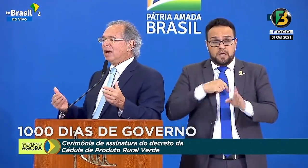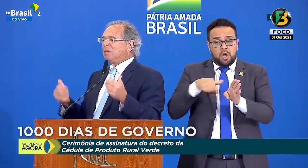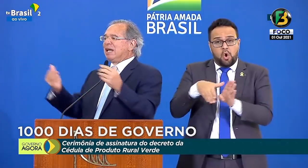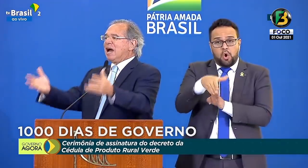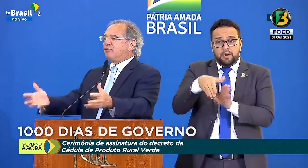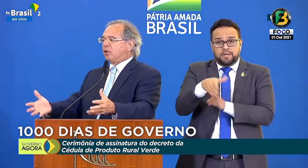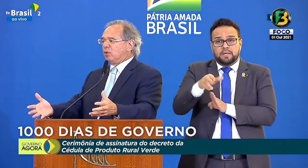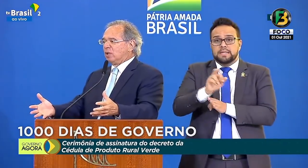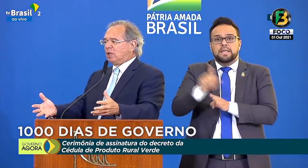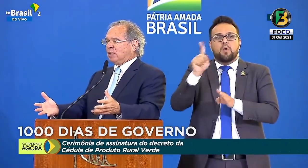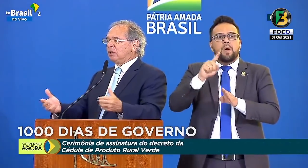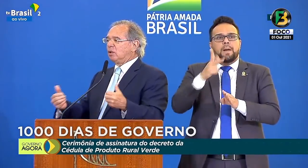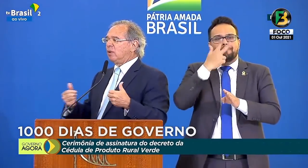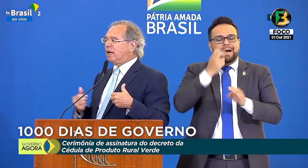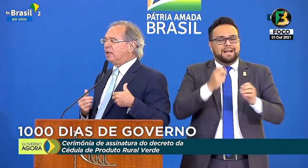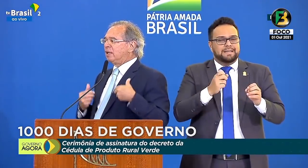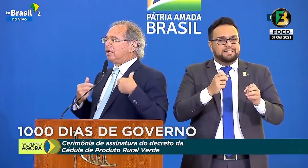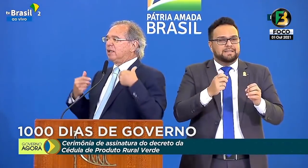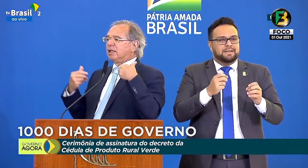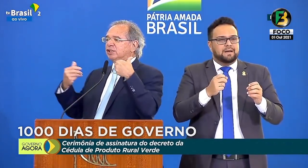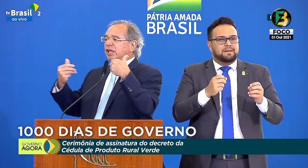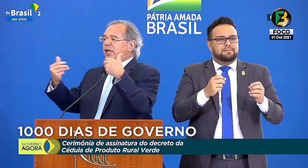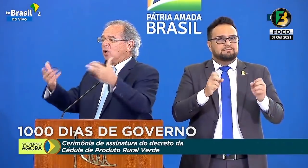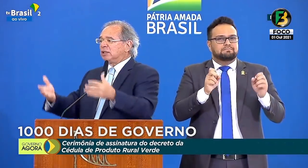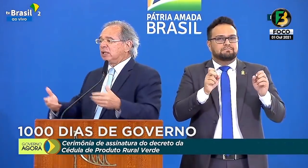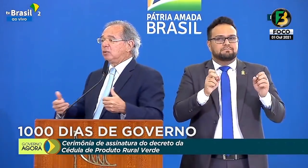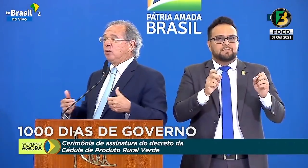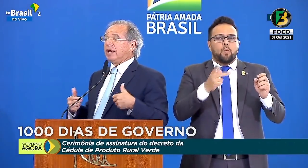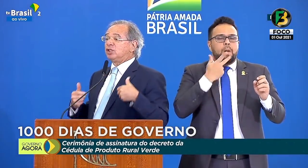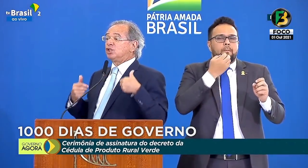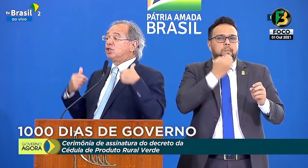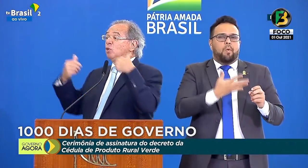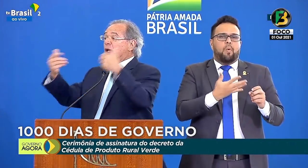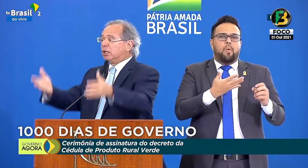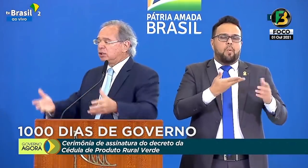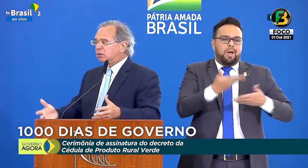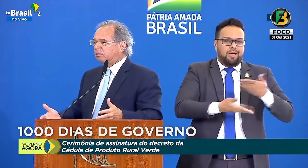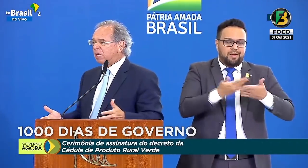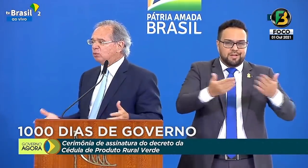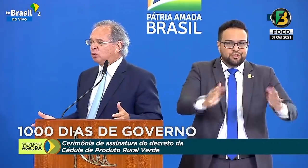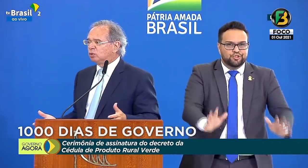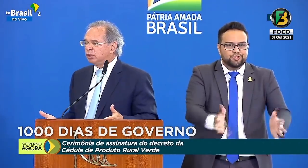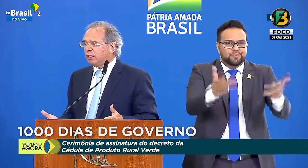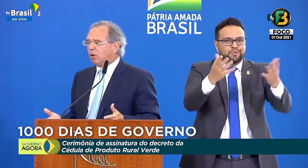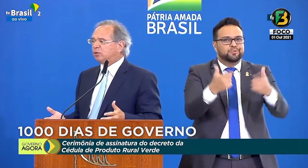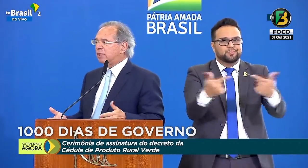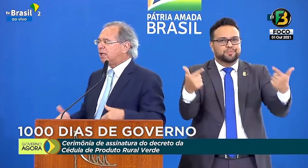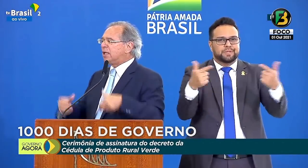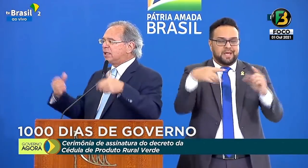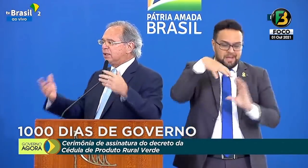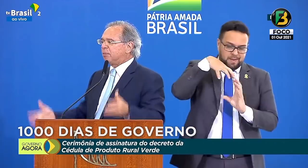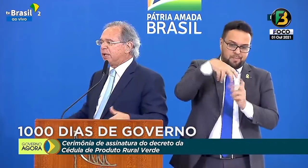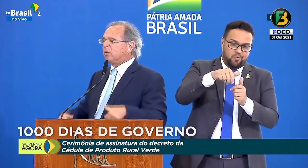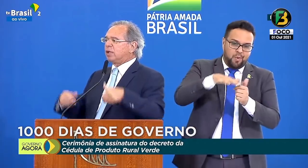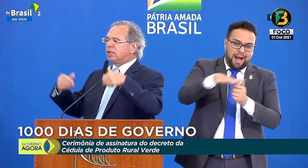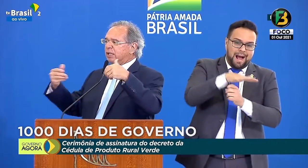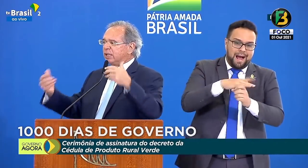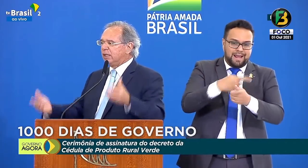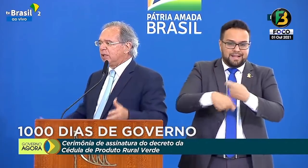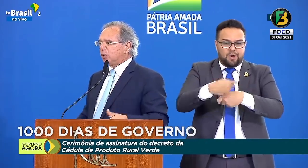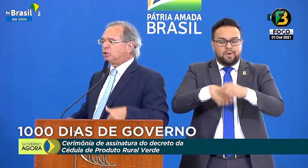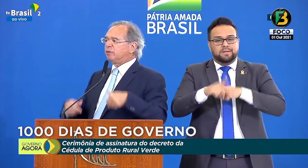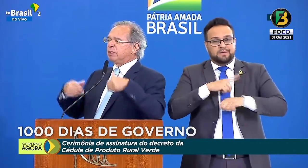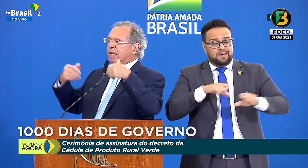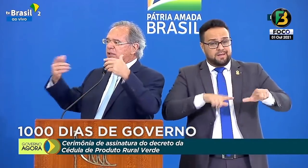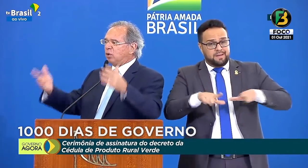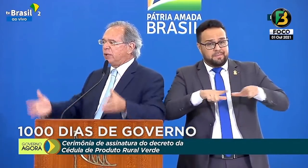não é amigável, ela não é generosa, ela não é estimulante para o mundo de negócios, que é quem cria emprego, quem